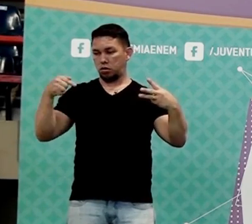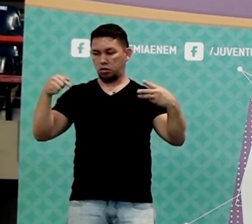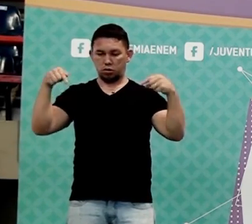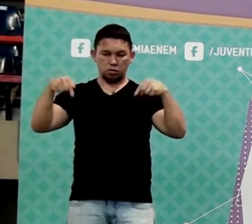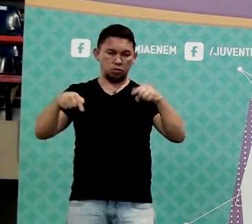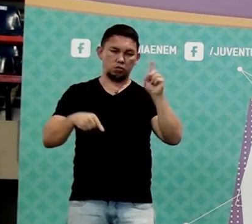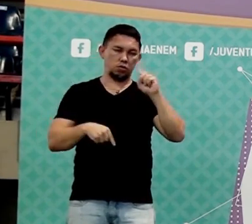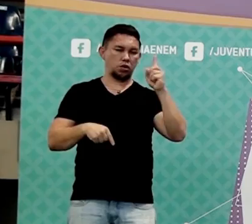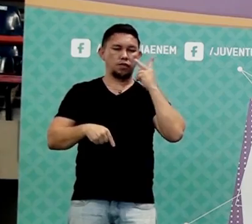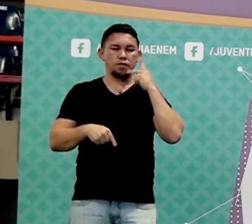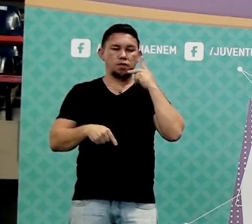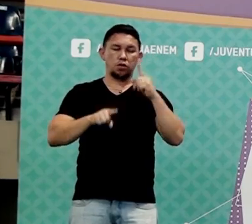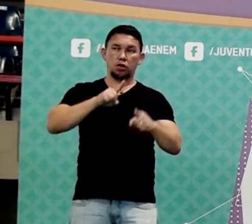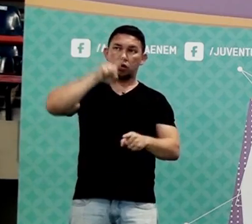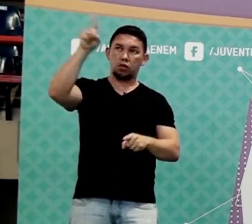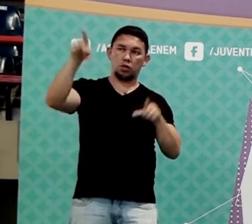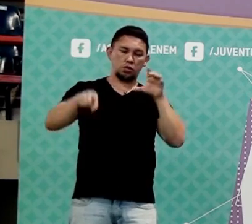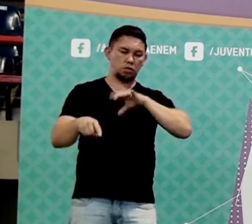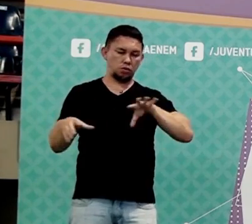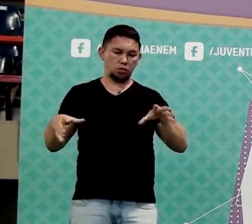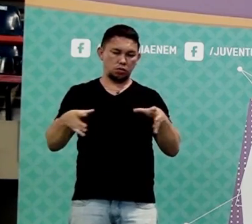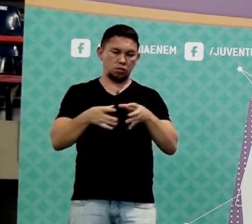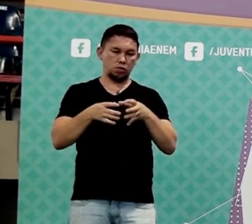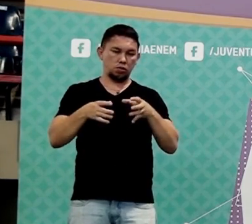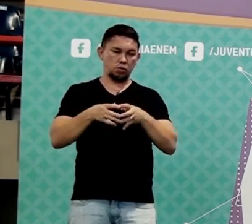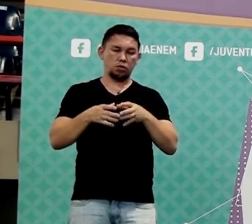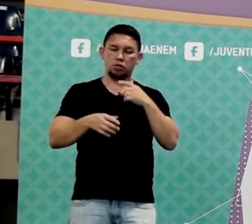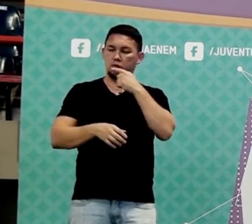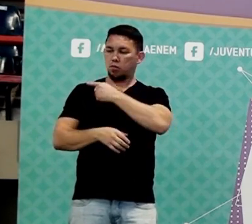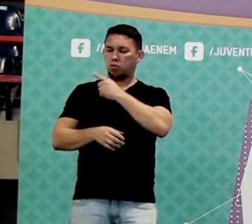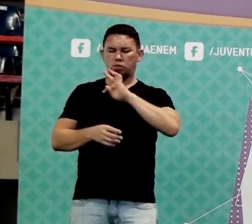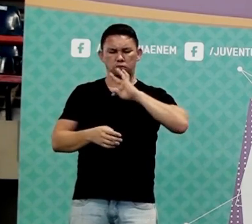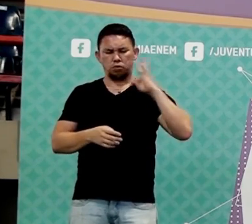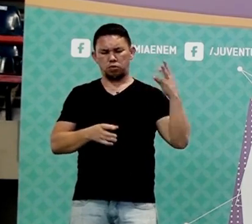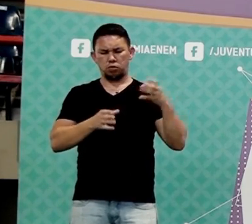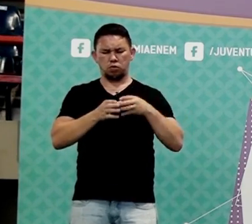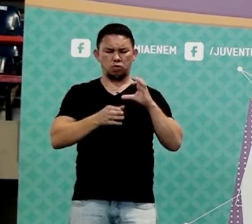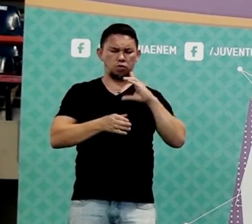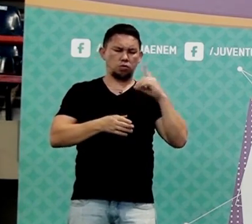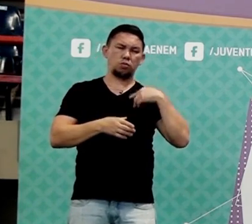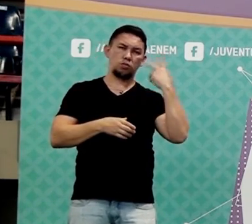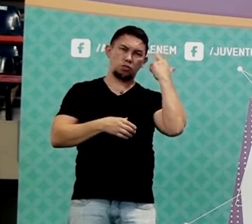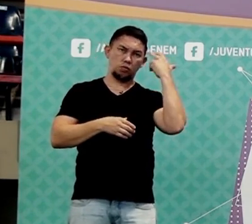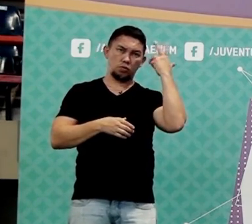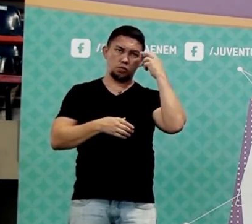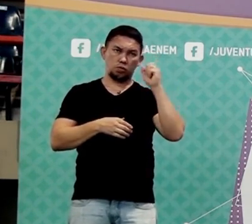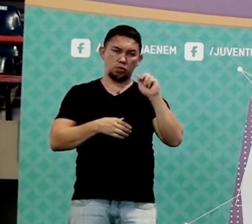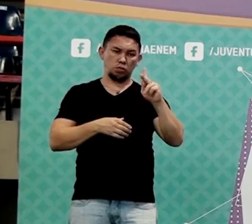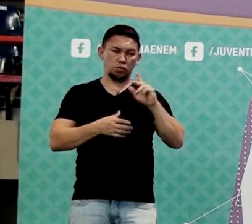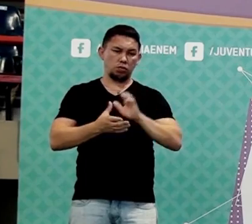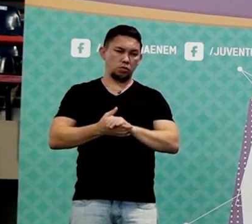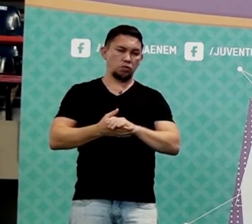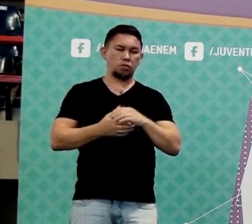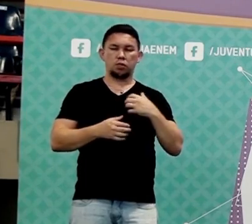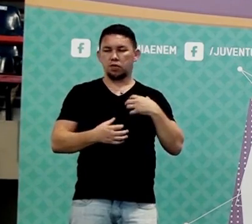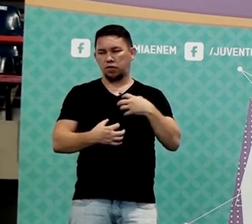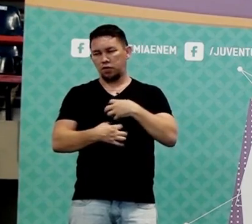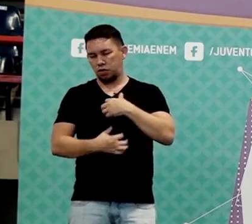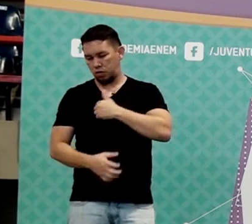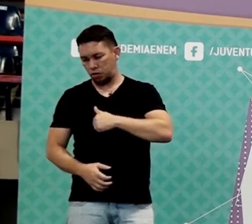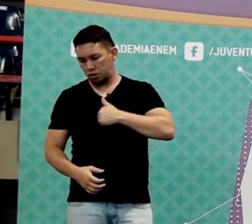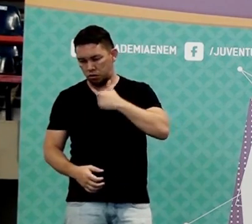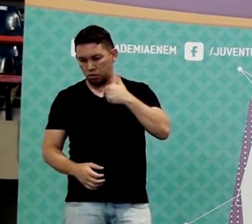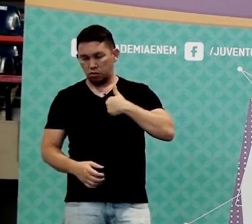não estarei aqui com vocês, tá? Mas a equipe toda estará aqui, o normal dos professores. Vai estar tudo funcionando normalmente. Não sei o que é a minha falta, mas